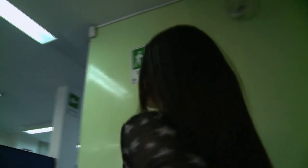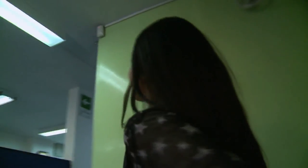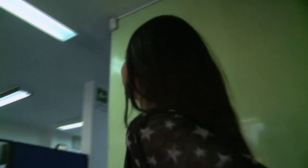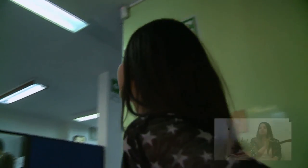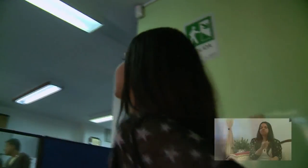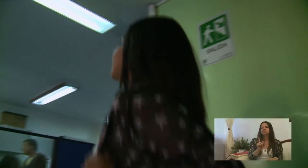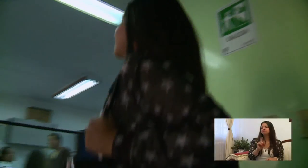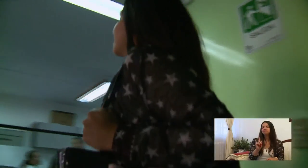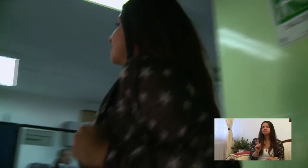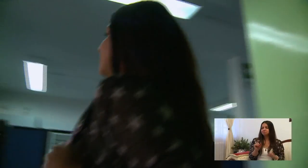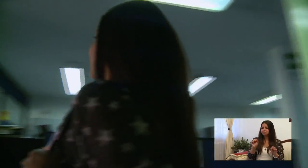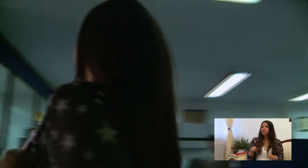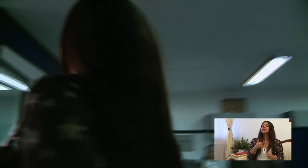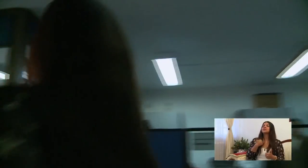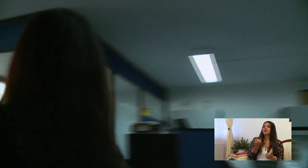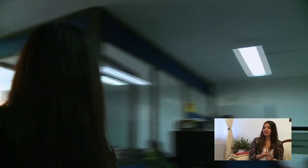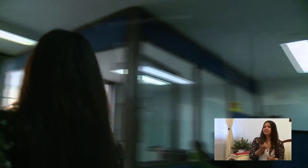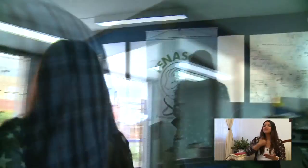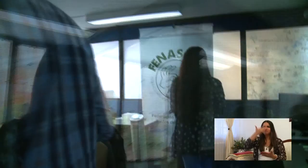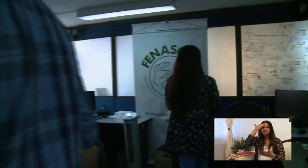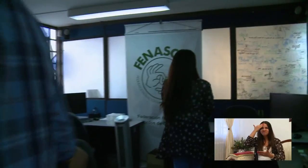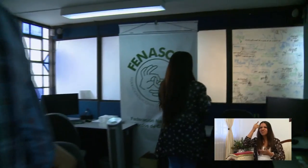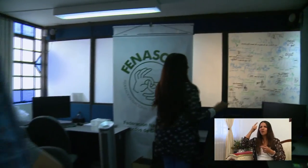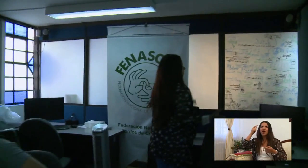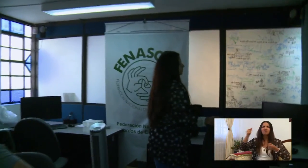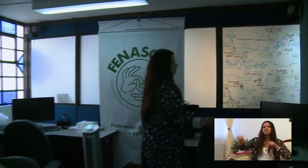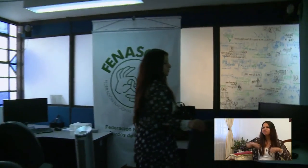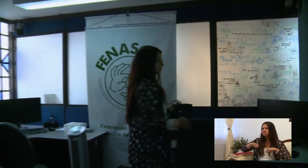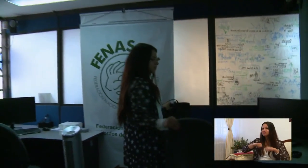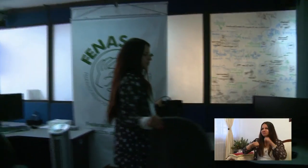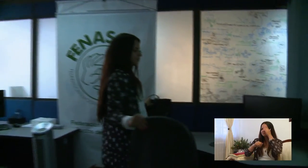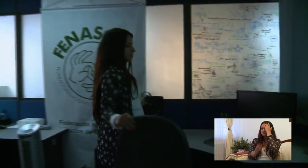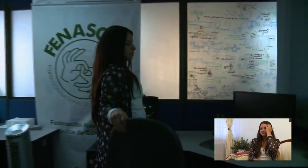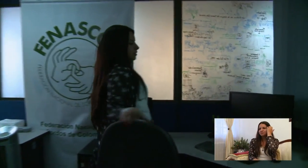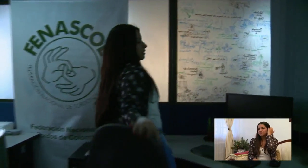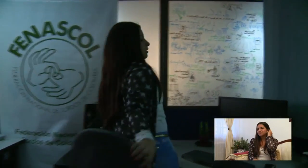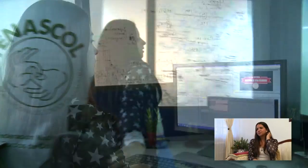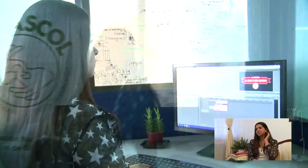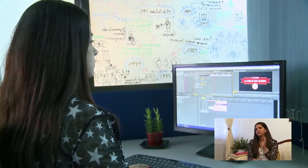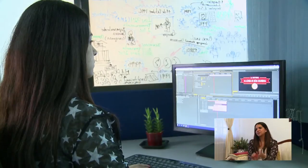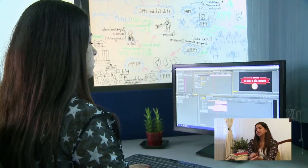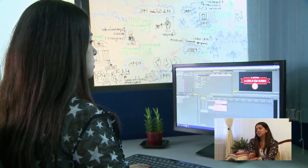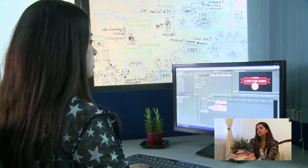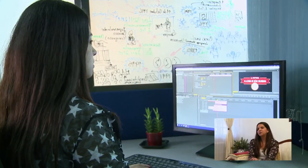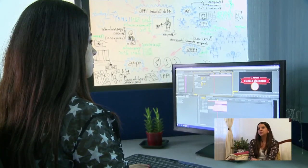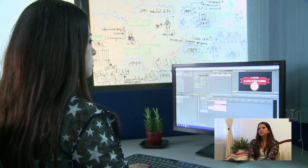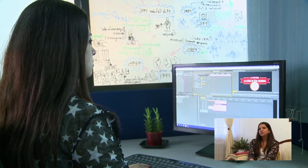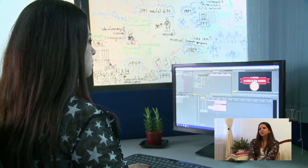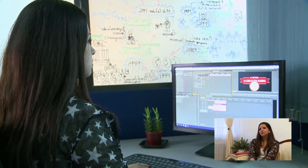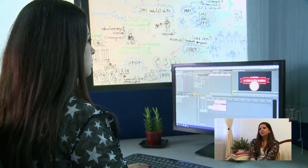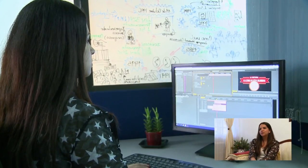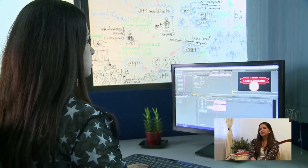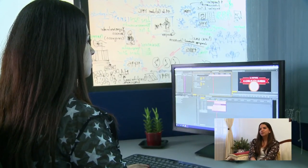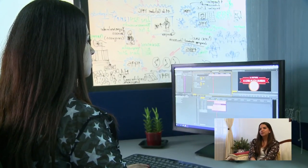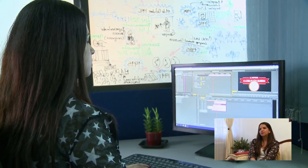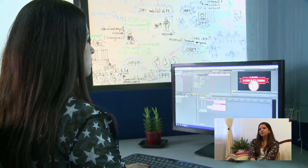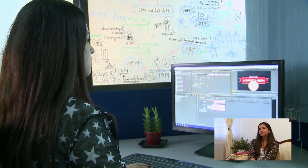Nunca consideré que por ser una persona sorda me tuviera que limitar para alcanzar todo lo que he alcanzado hasta este